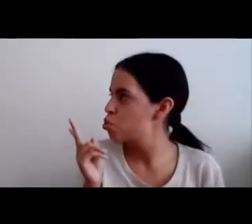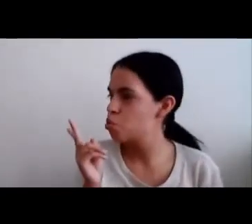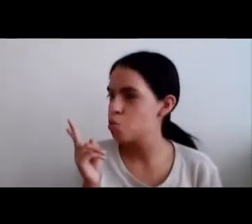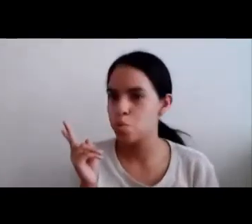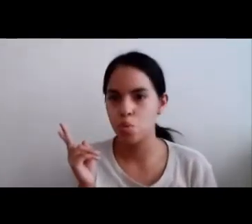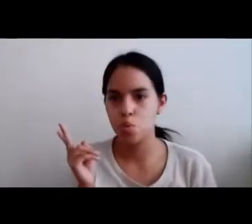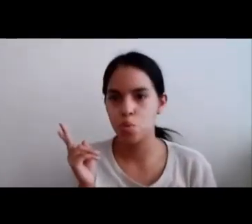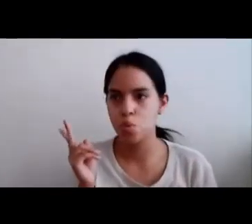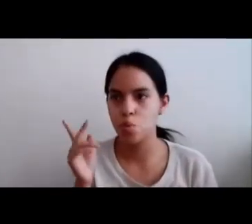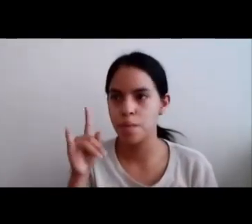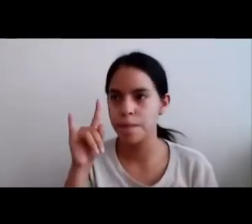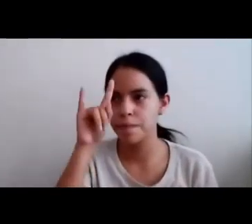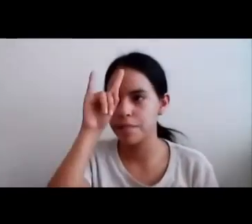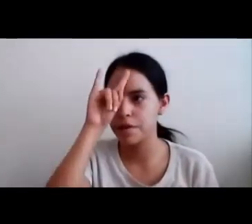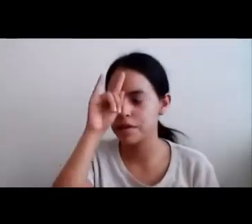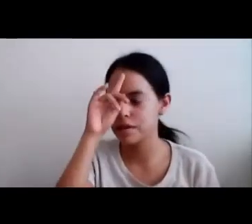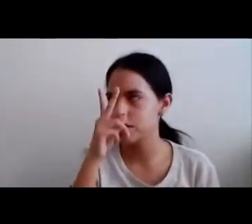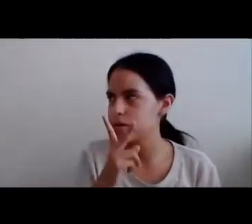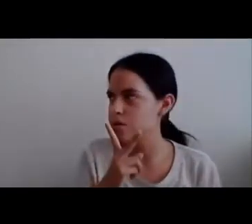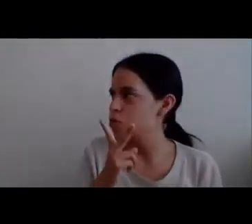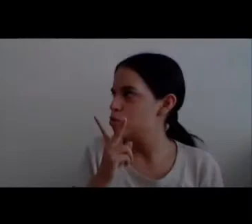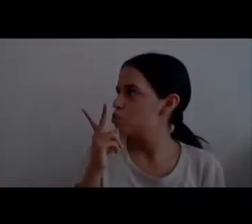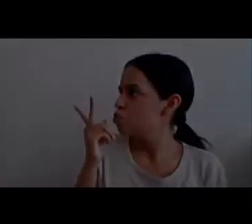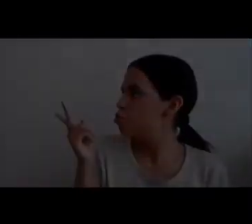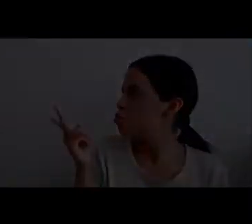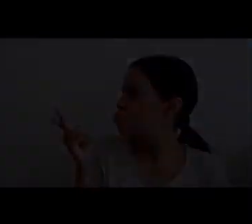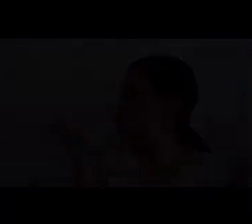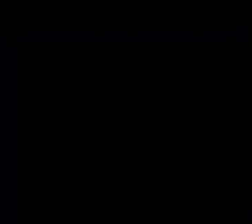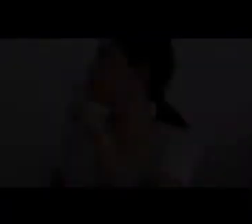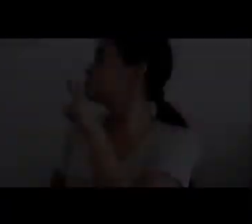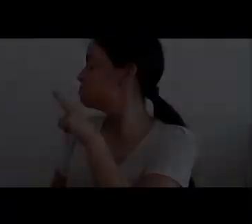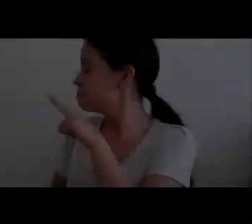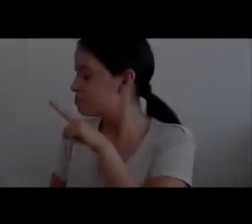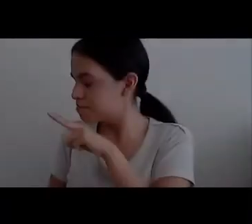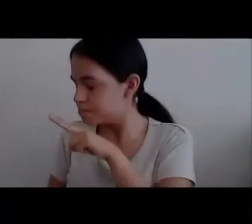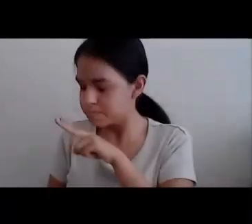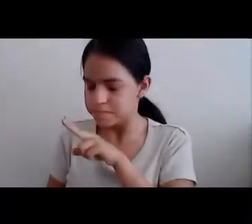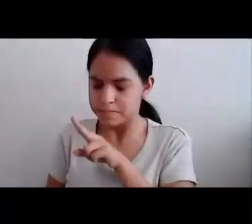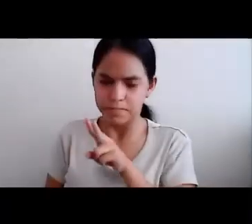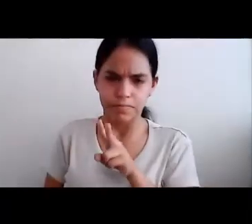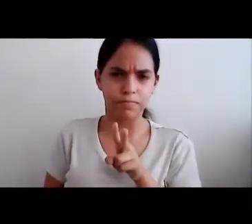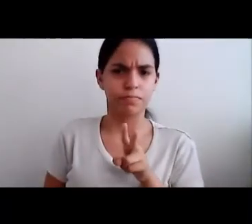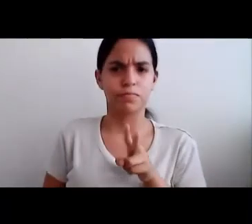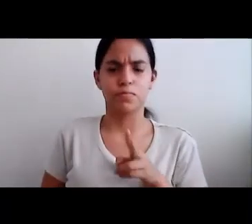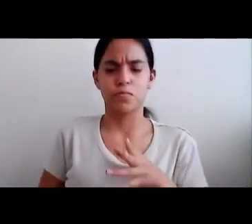dar su encanto Todos miraron Que se acercaba La malvada bruja